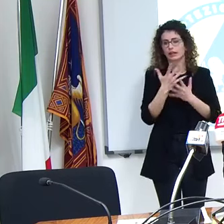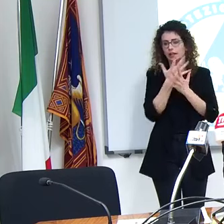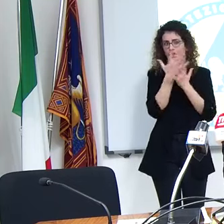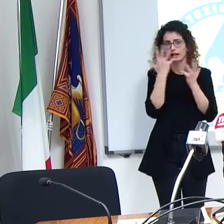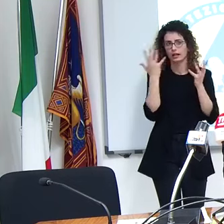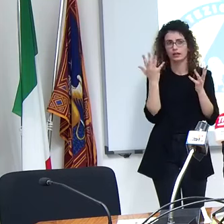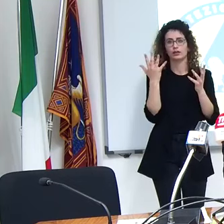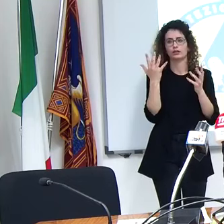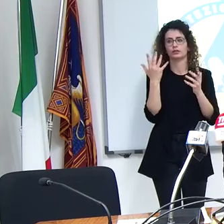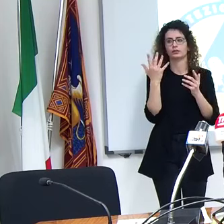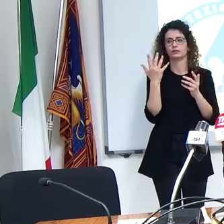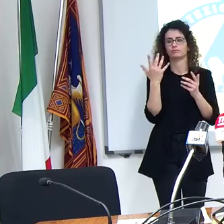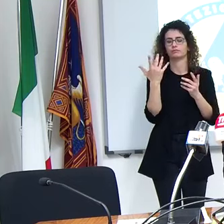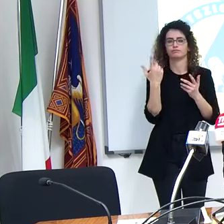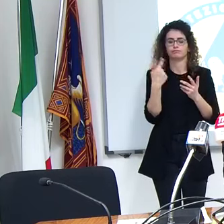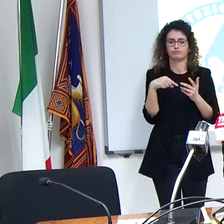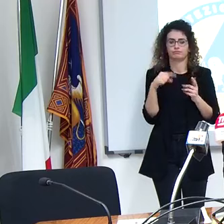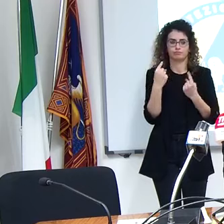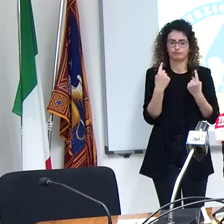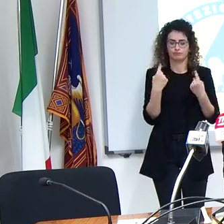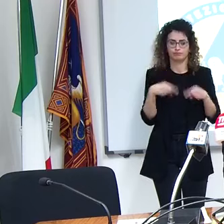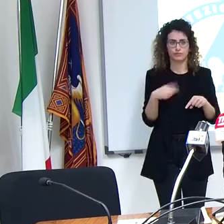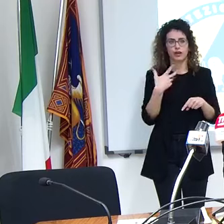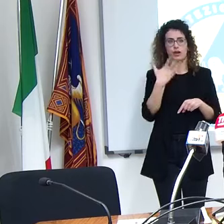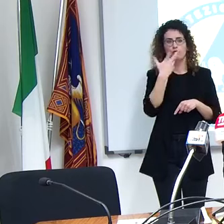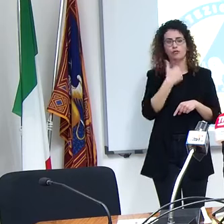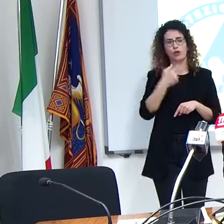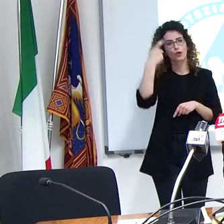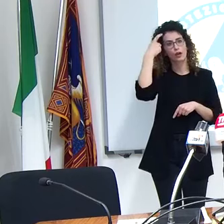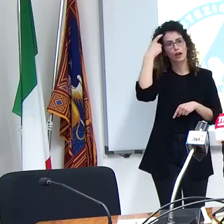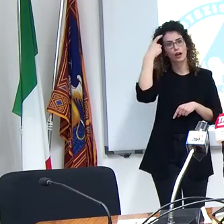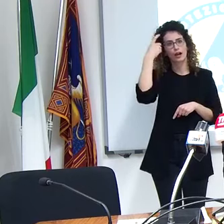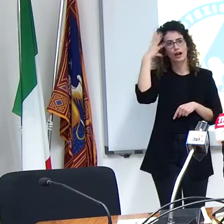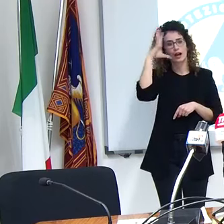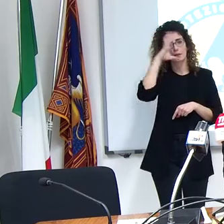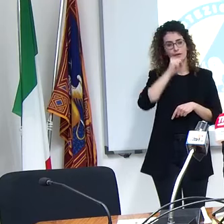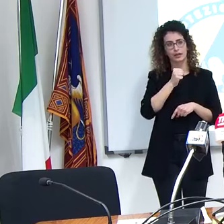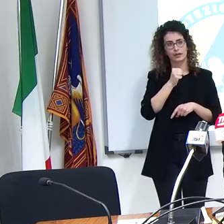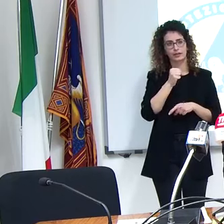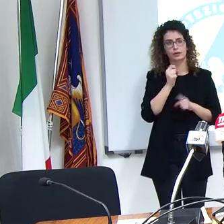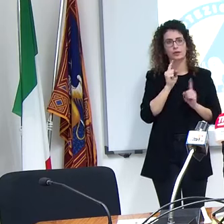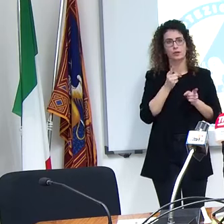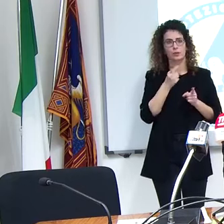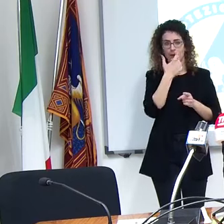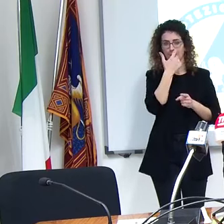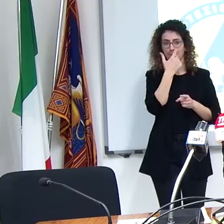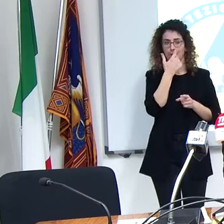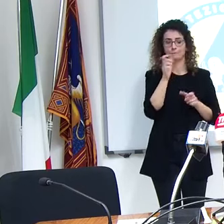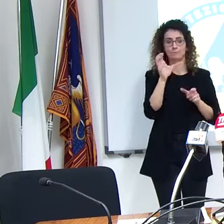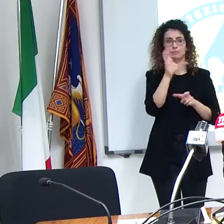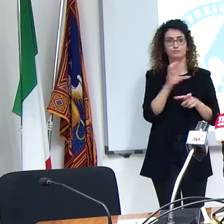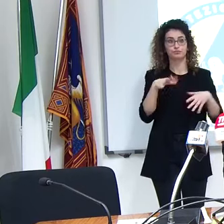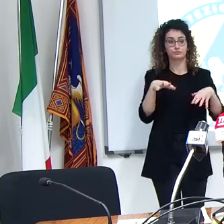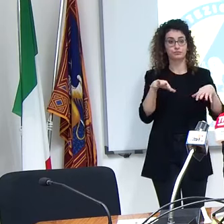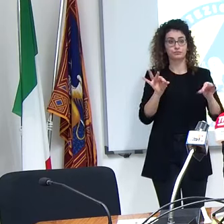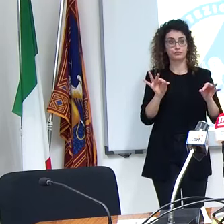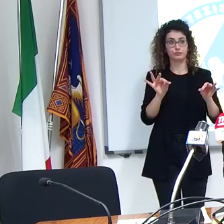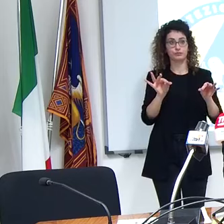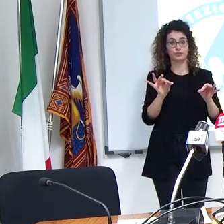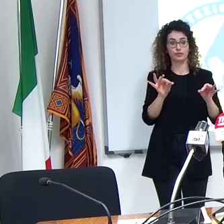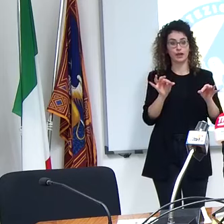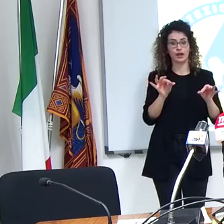interdetto volevo capire se pertanto era interdetto il turismo anche agli stranieri